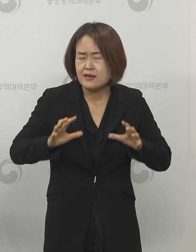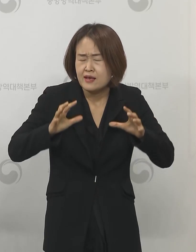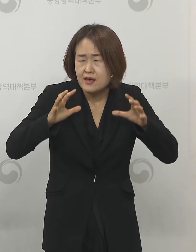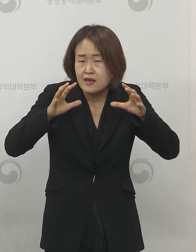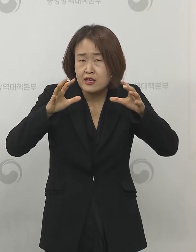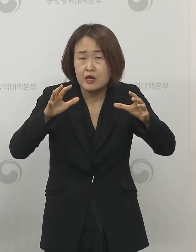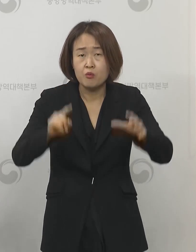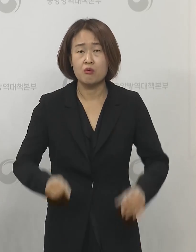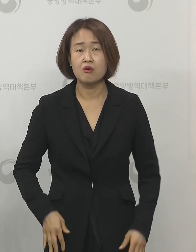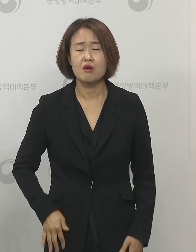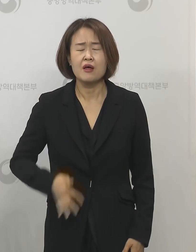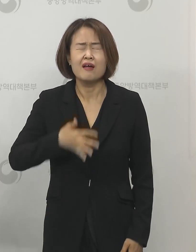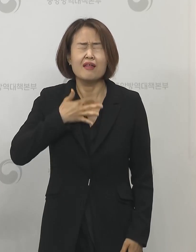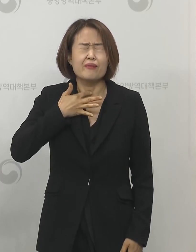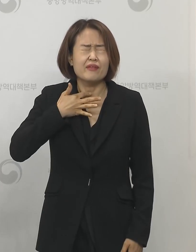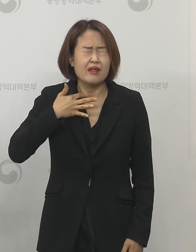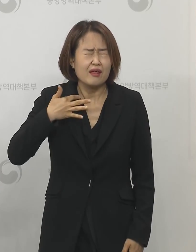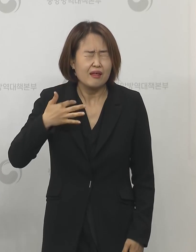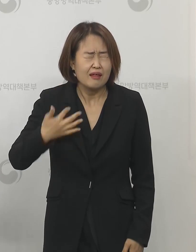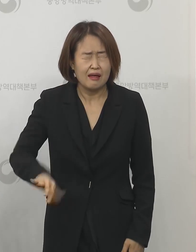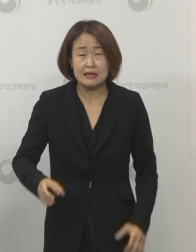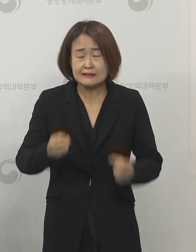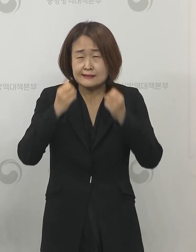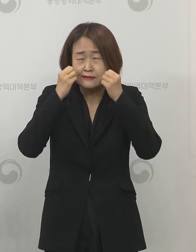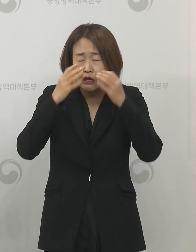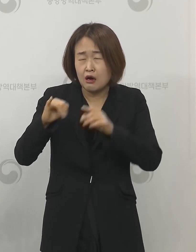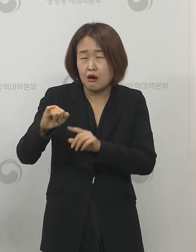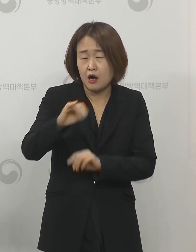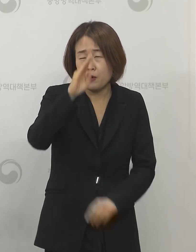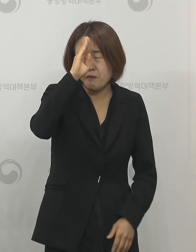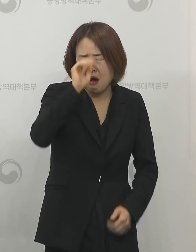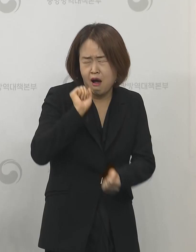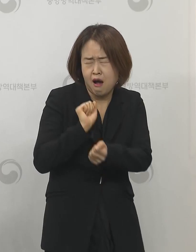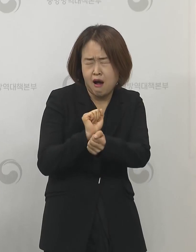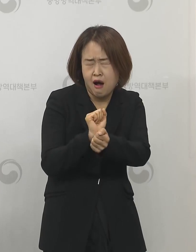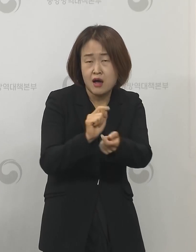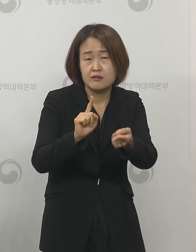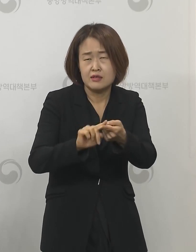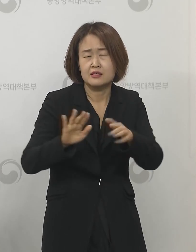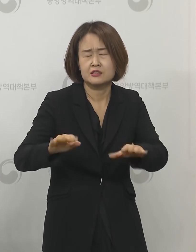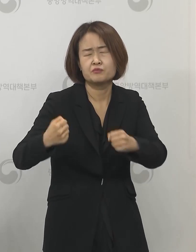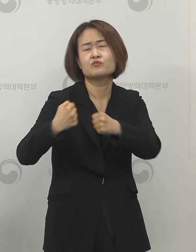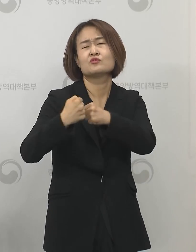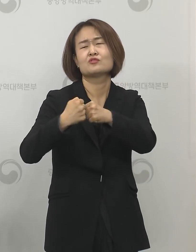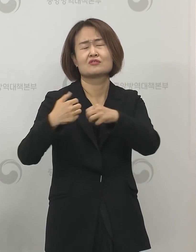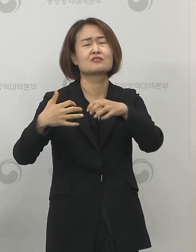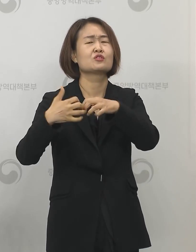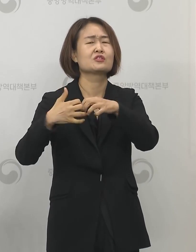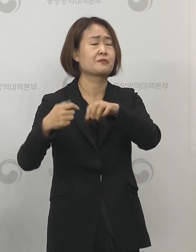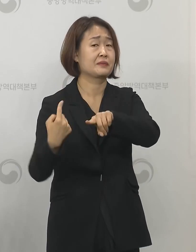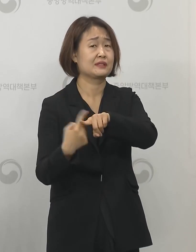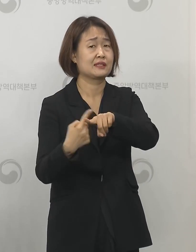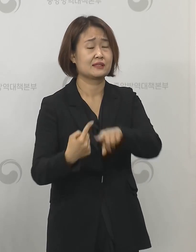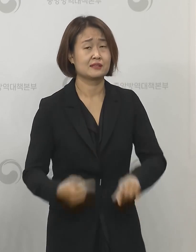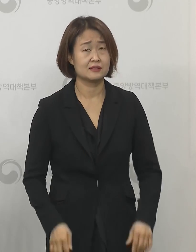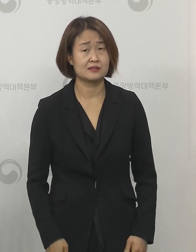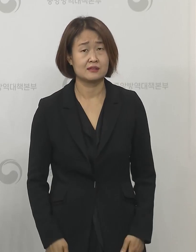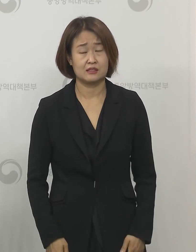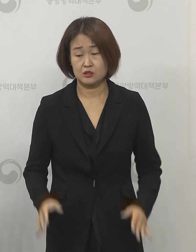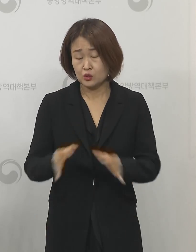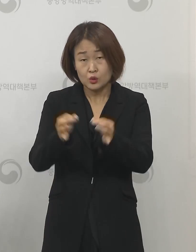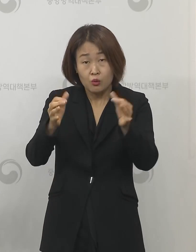한 번도 경험해보지 못한 신종 감염병과의 힘겨운 전쟁을 치르고 있습니다 그동안